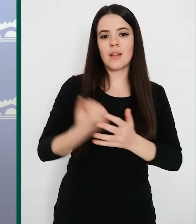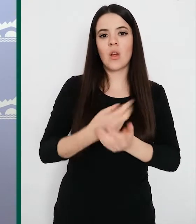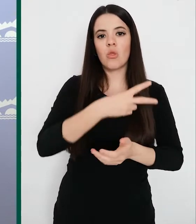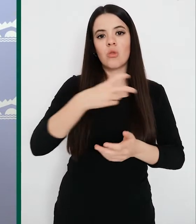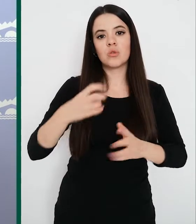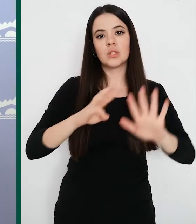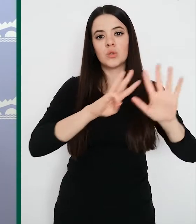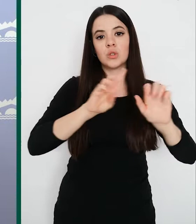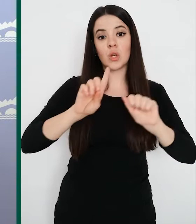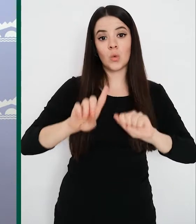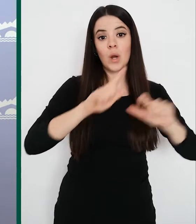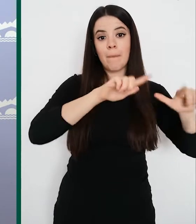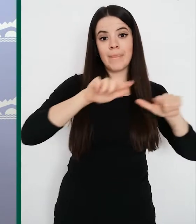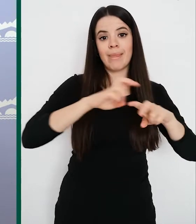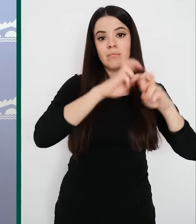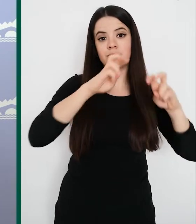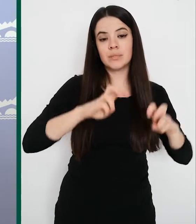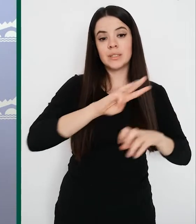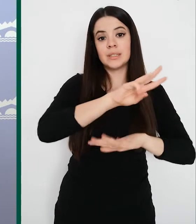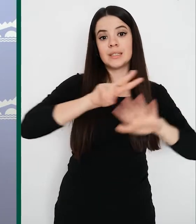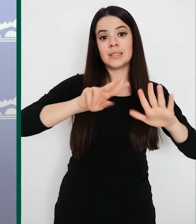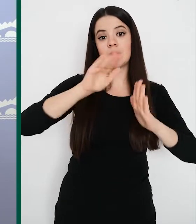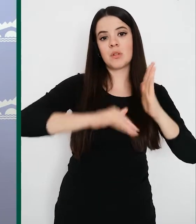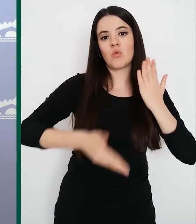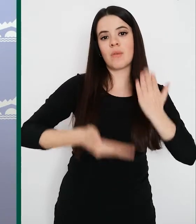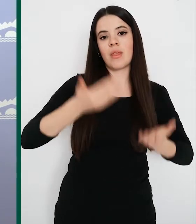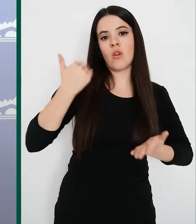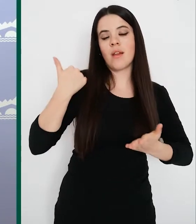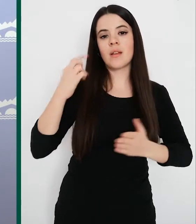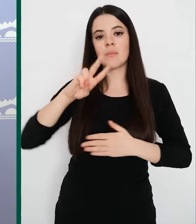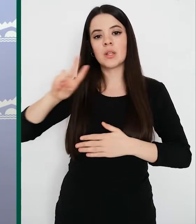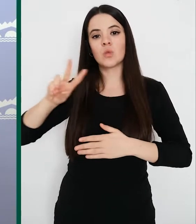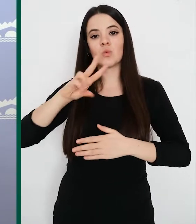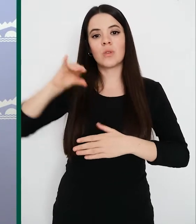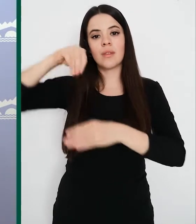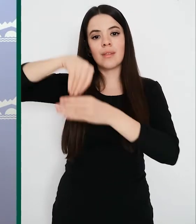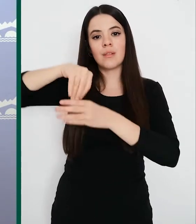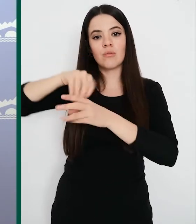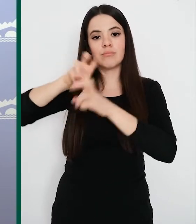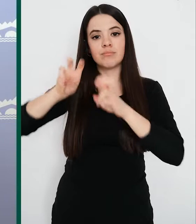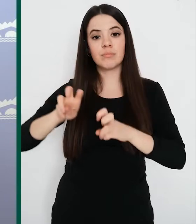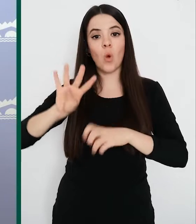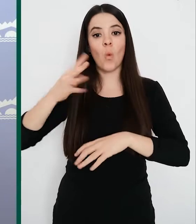281 en planta, 37 menos que ayer. Y 22 en la unidad de cuidados intensivos, 4 menos que ayer.